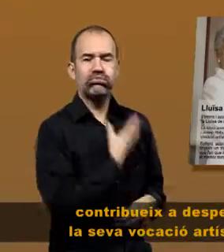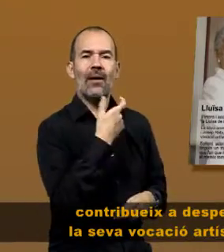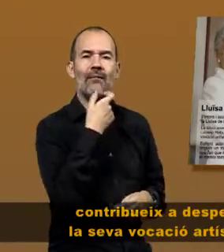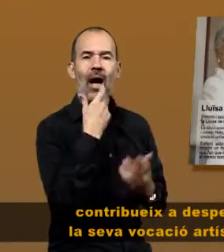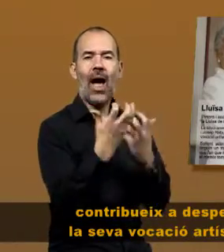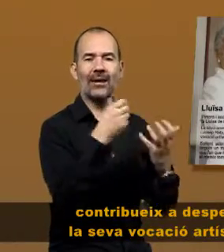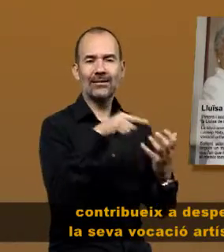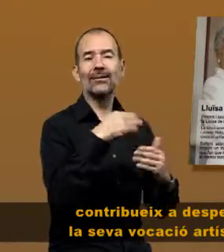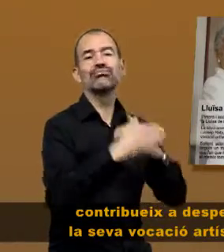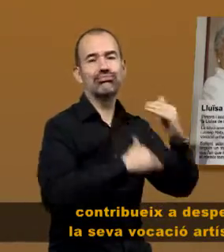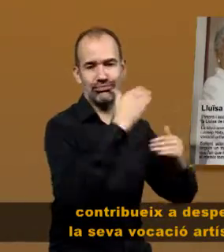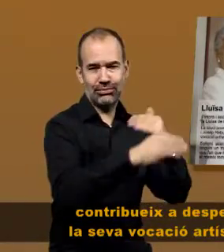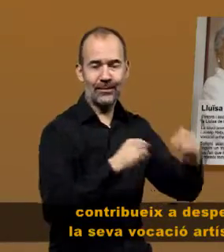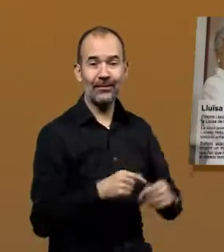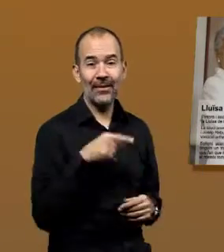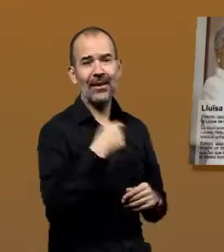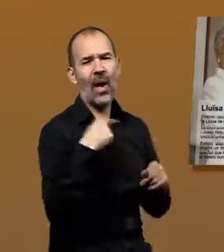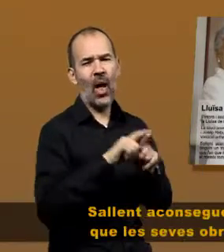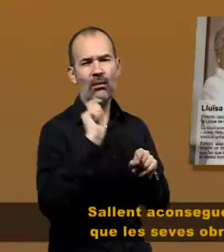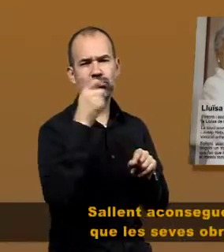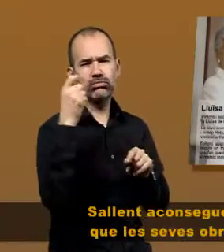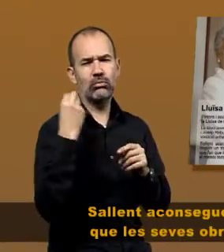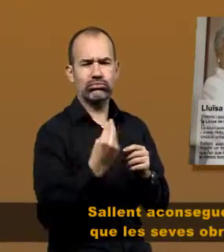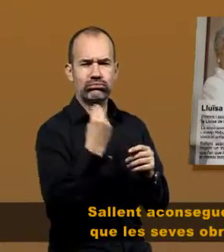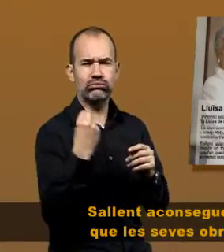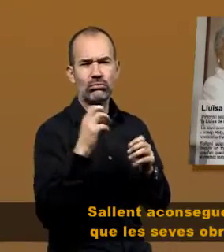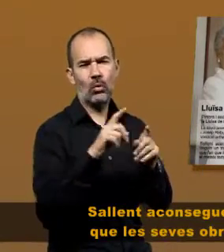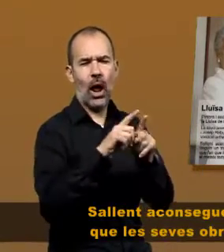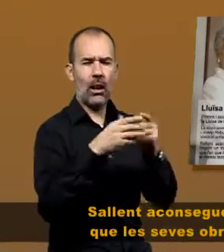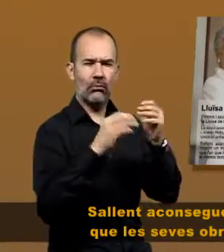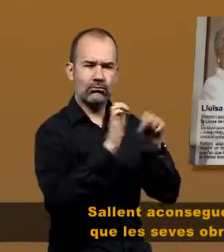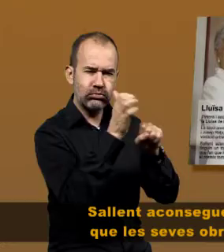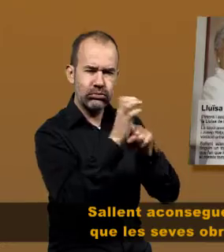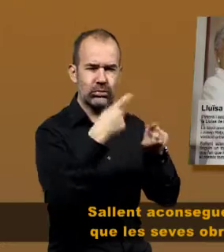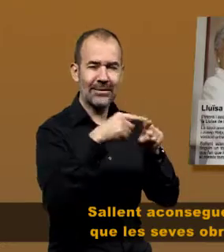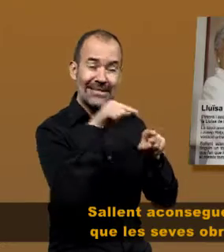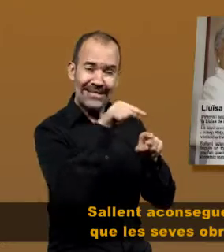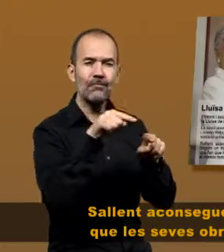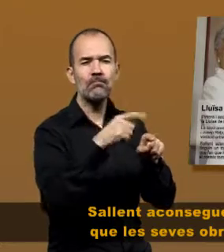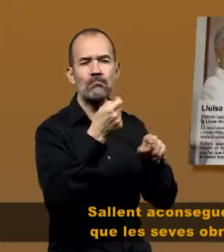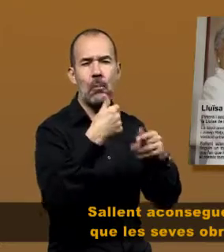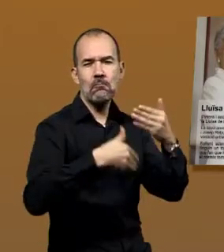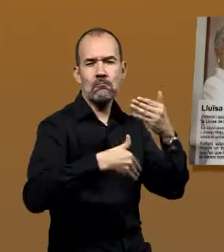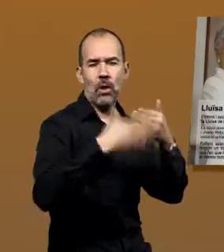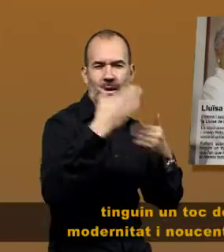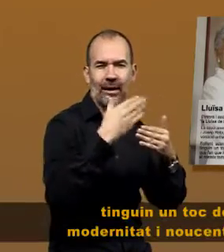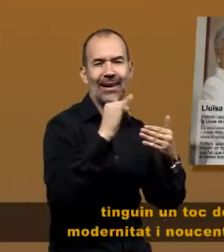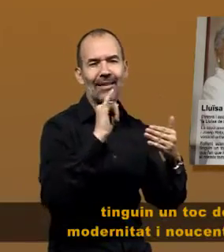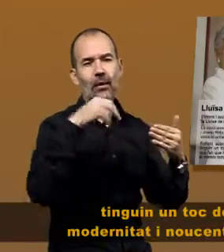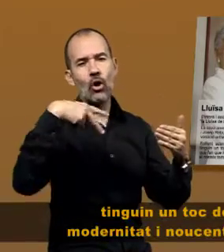Sallent aconsegueix que les seves obres tinguin un toc de modernitat i noocentisme, que fan que les seves